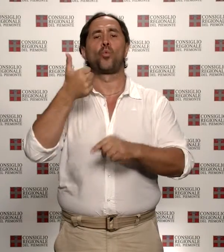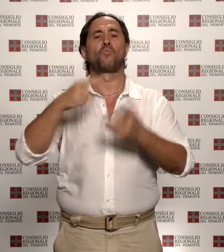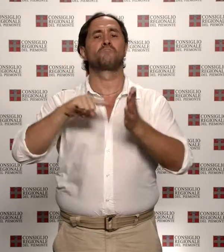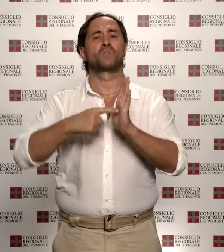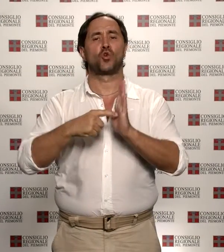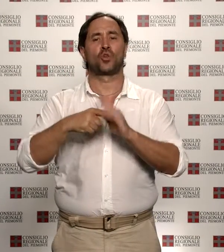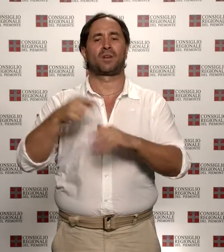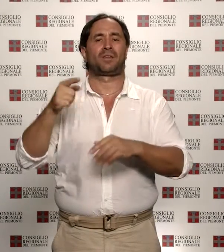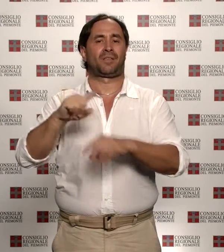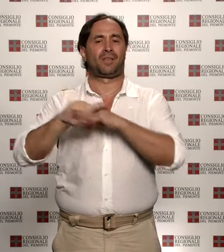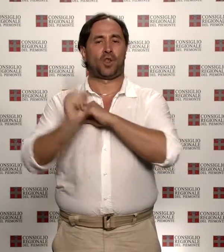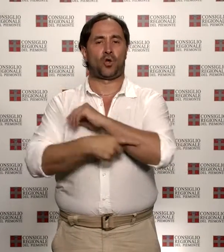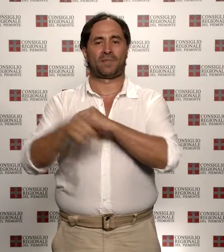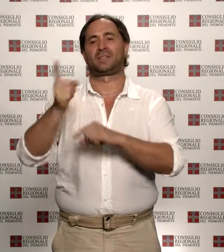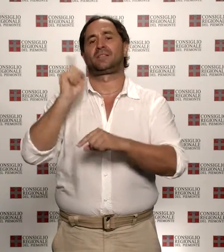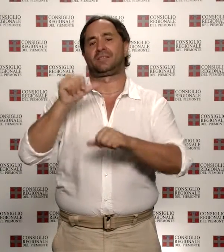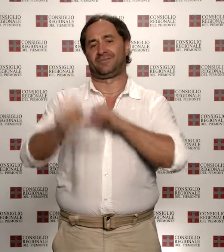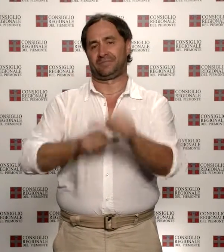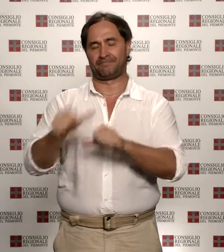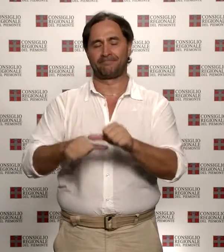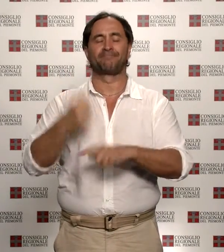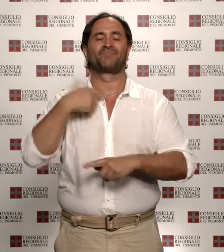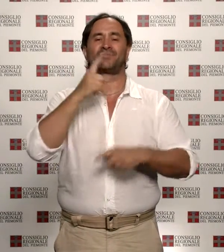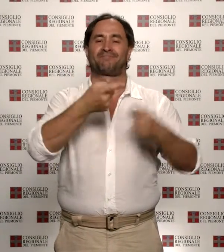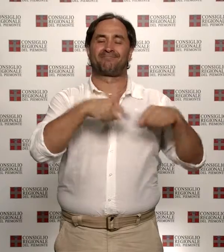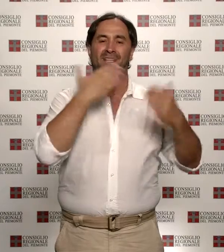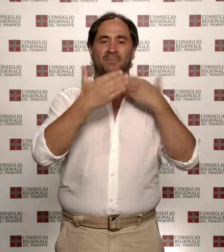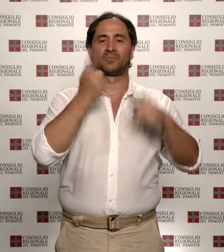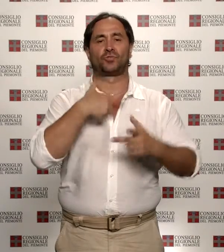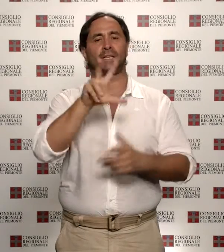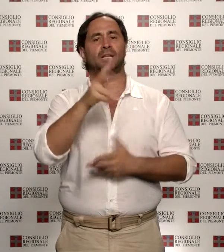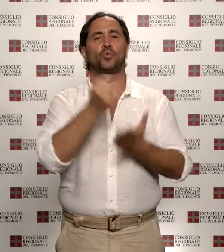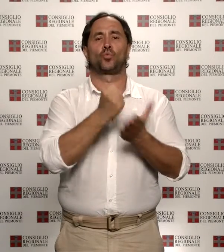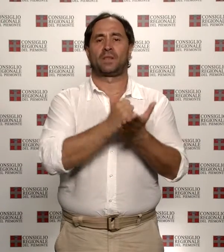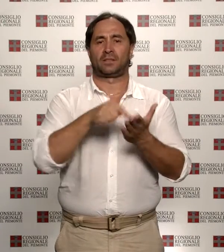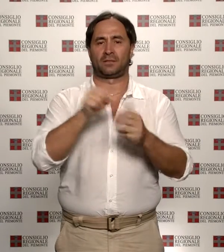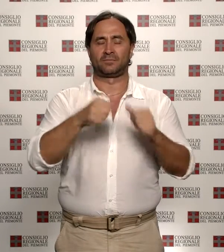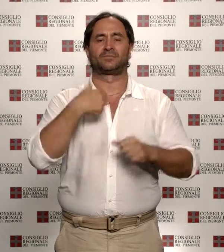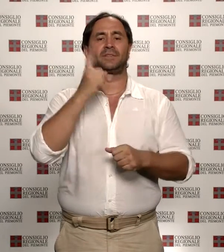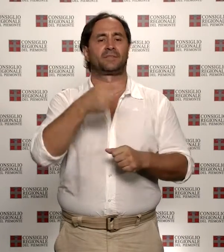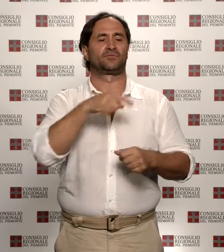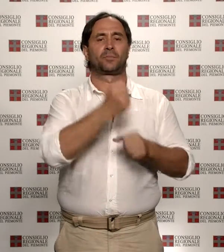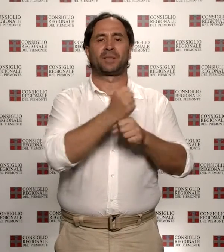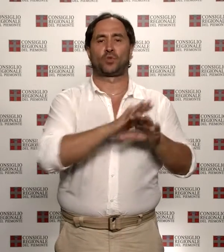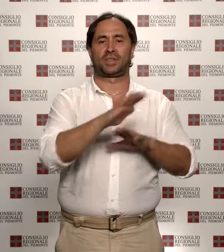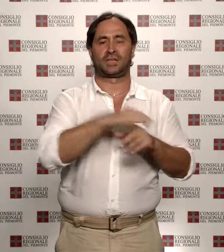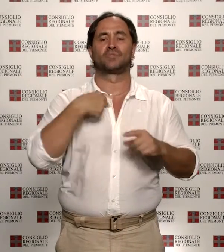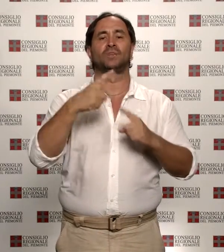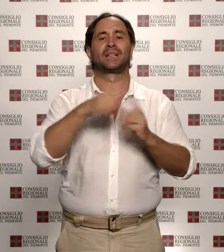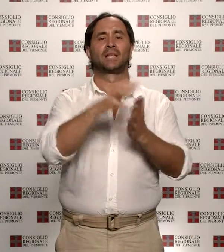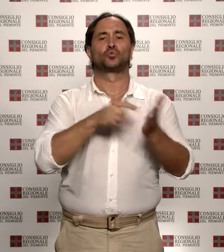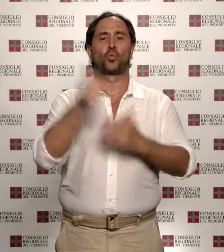In chiusura di seduta l'Assemblea ha approvato tre documenti, rispettivamente per applicare in Piemonte il testo unico sull'edilizia,